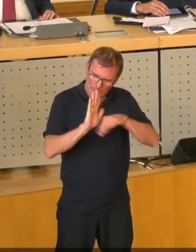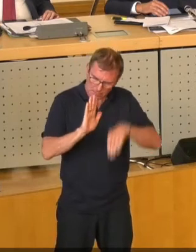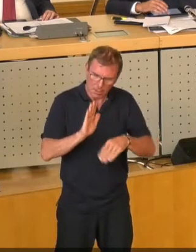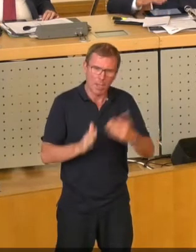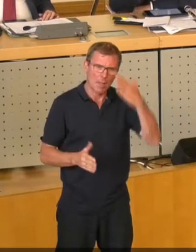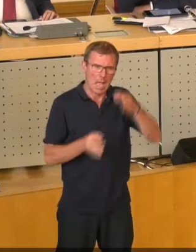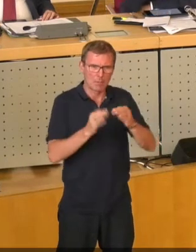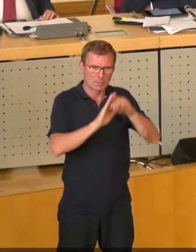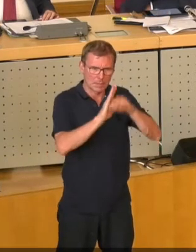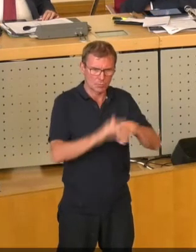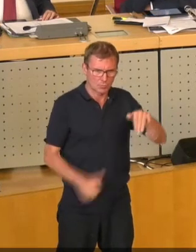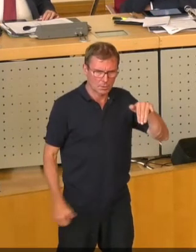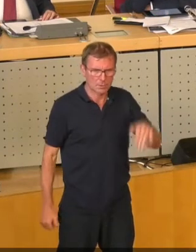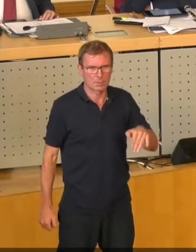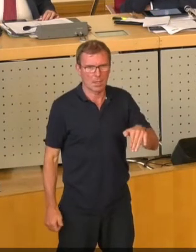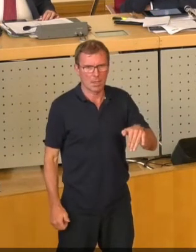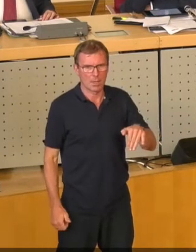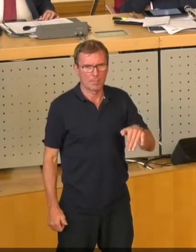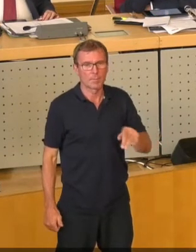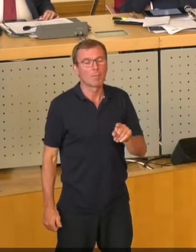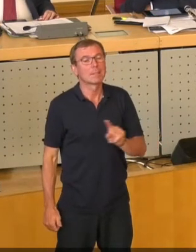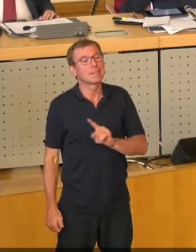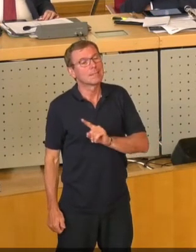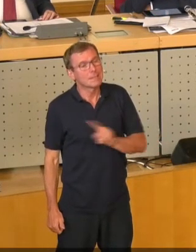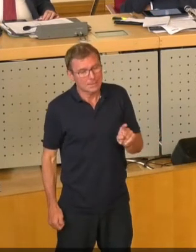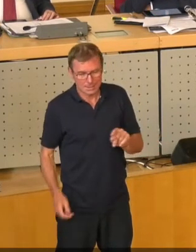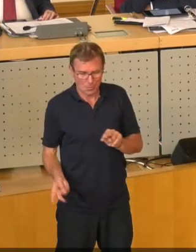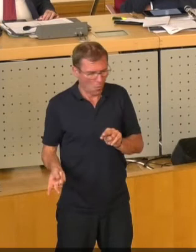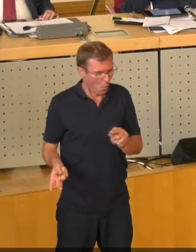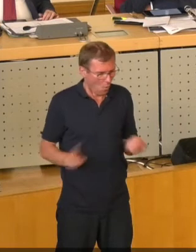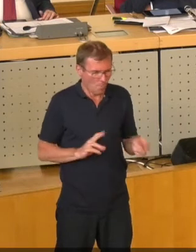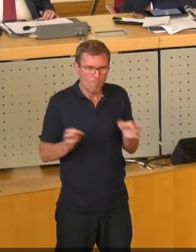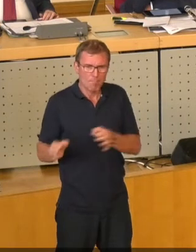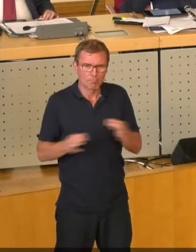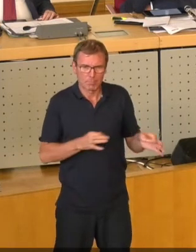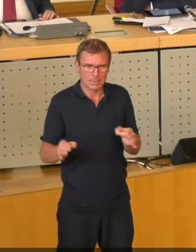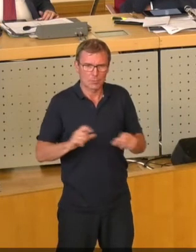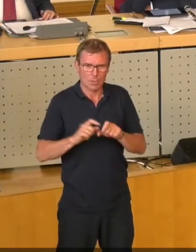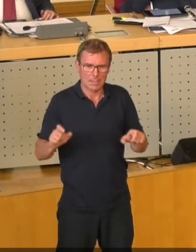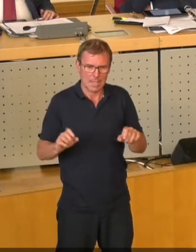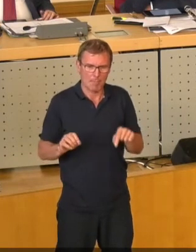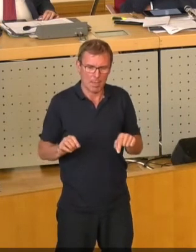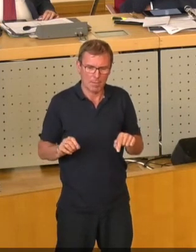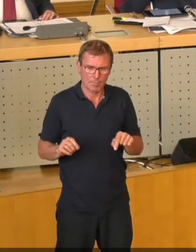Hauptsatzung, die gerade nicht solche Umbesetzungsthemen für